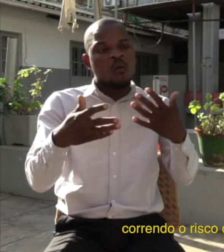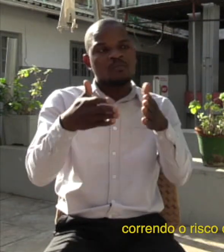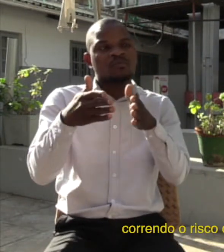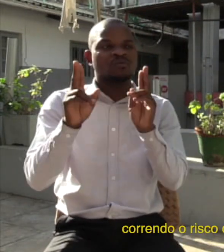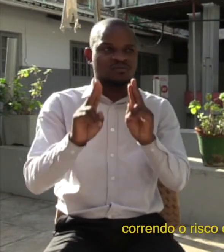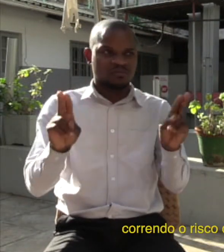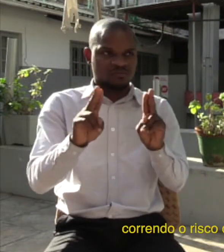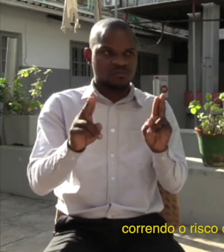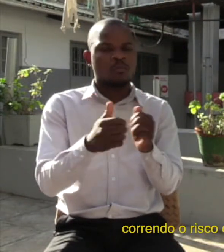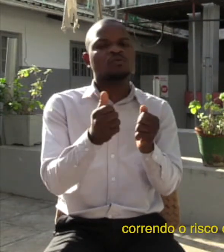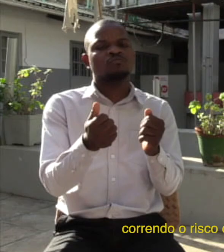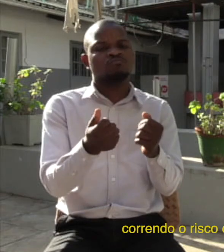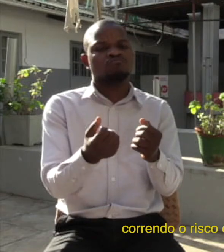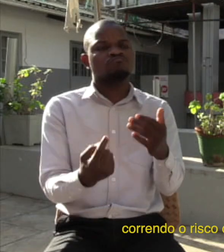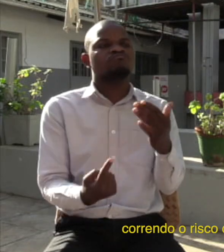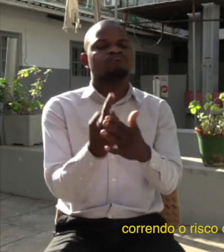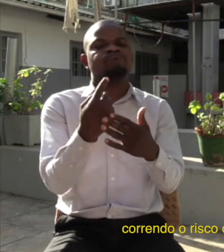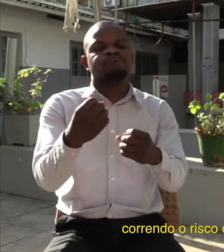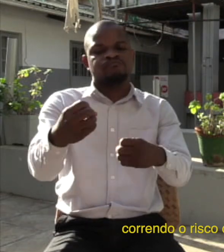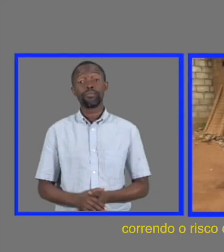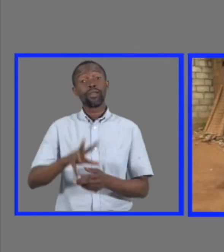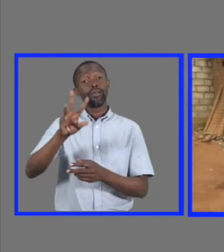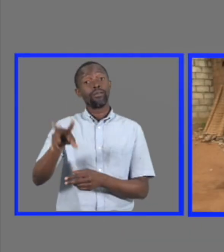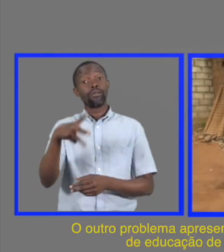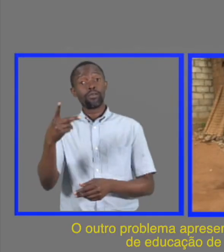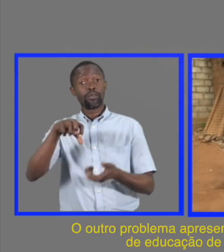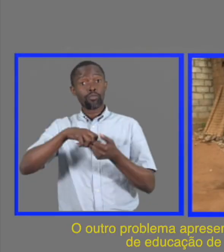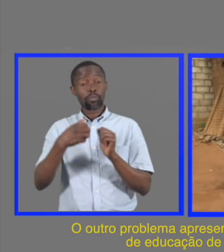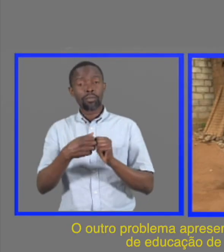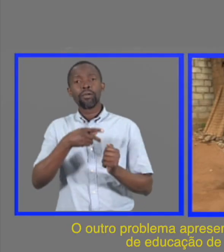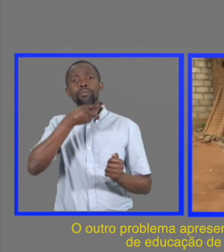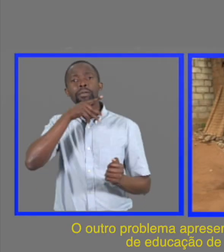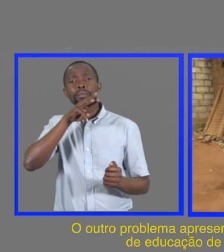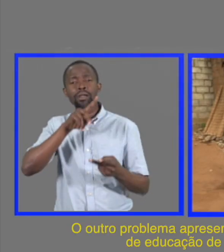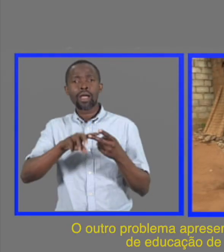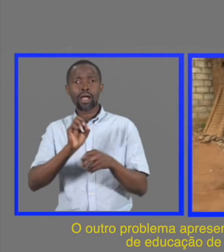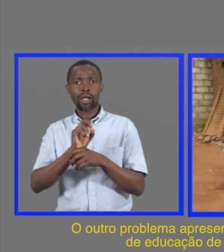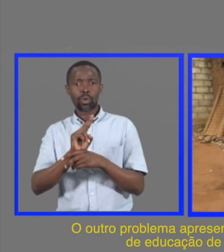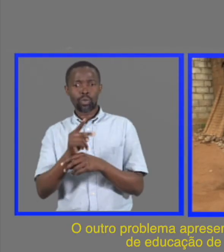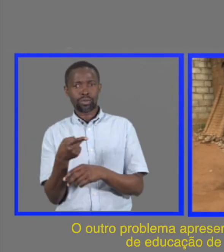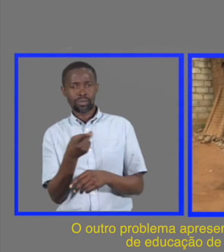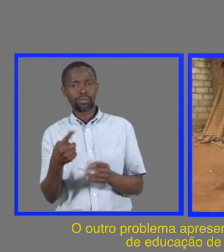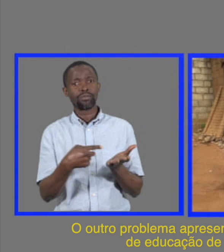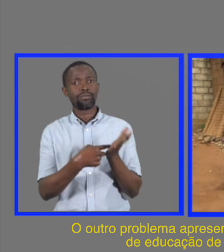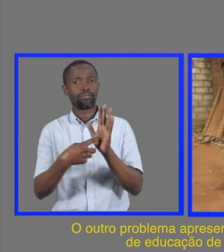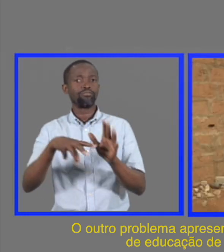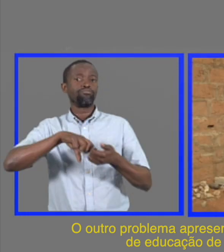correndo o risco dela poder ser contaminada. O outro problema apresentado pelos pais e encarregados de